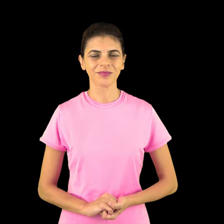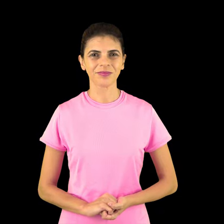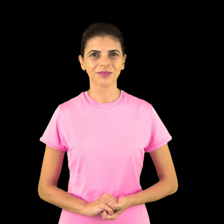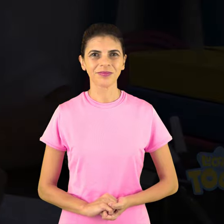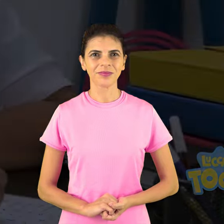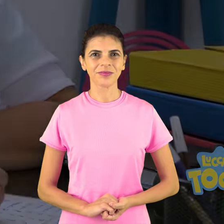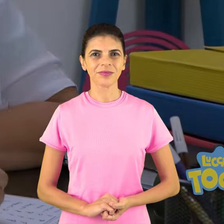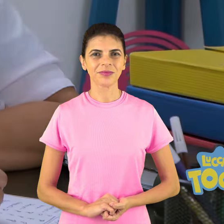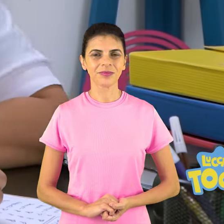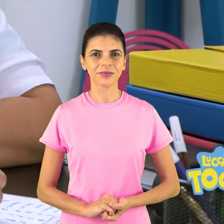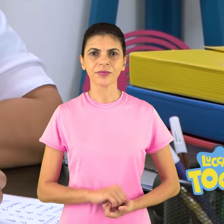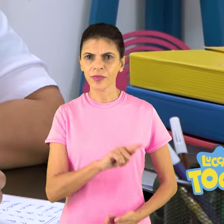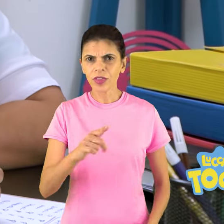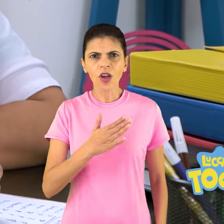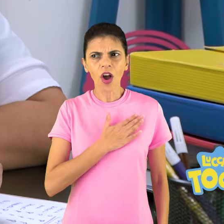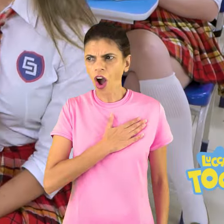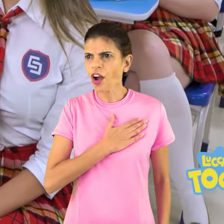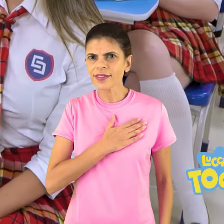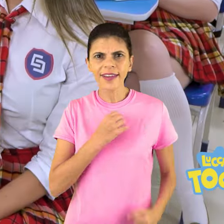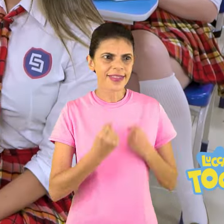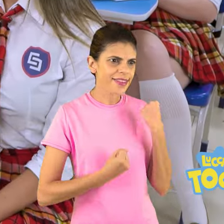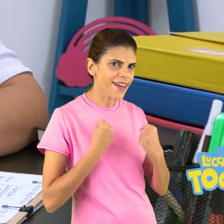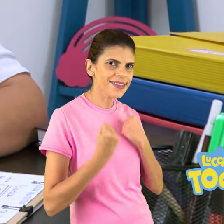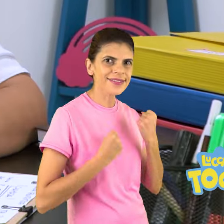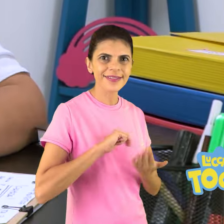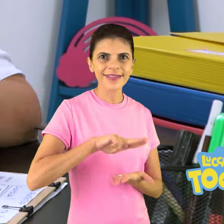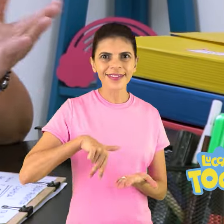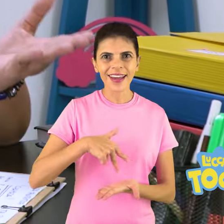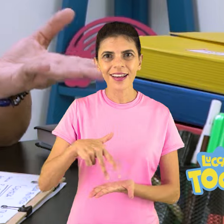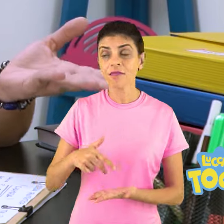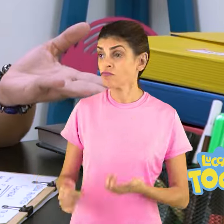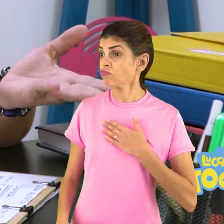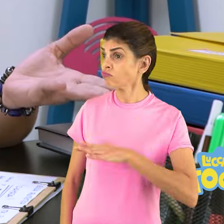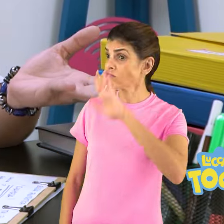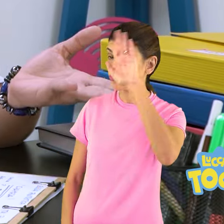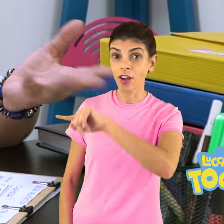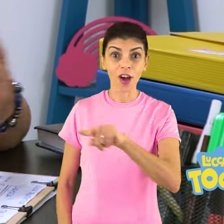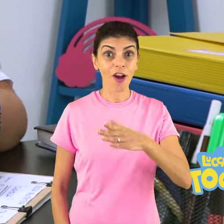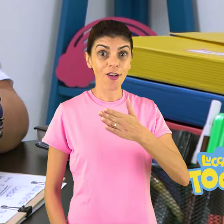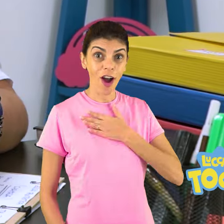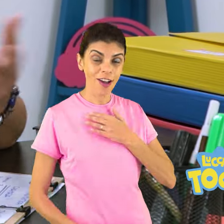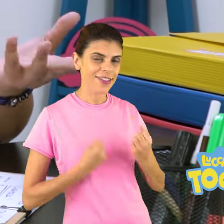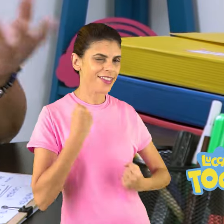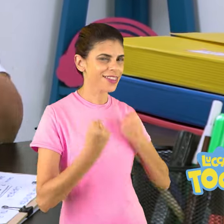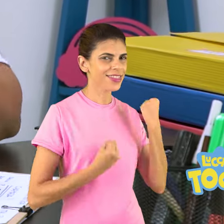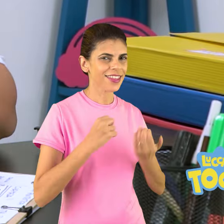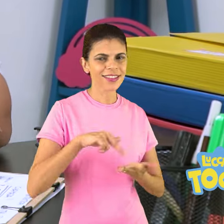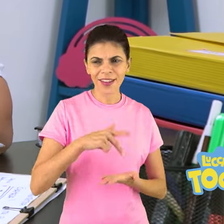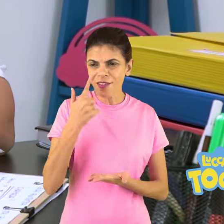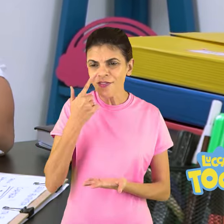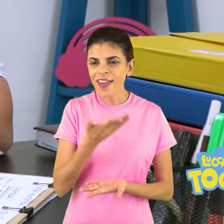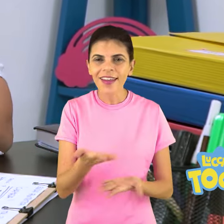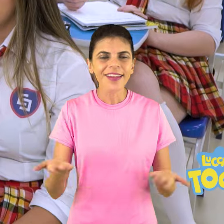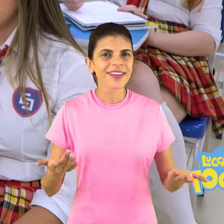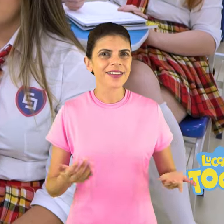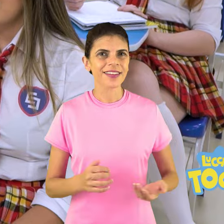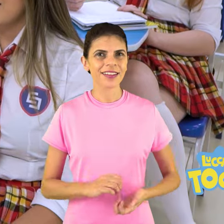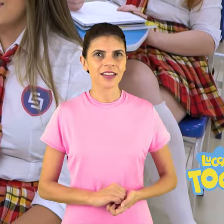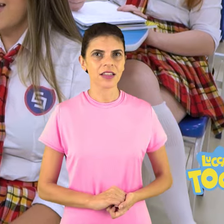Alguém aqui gosta de dançar? Eu! Bom, já que vocês gostam de dançar, dancem um pouquinho pra gente ver. É, dançar